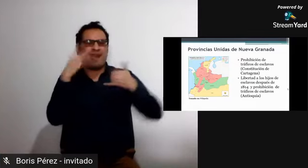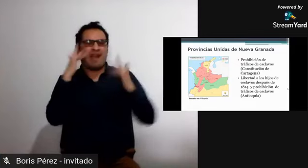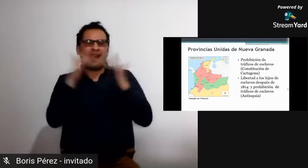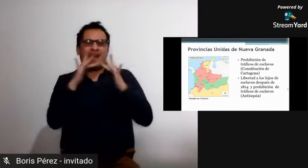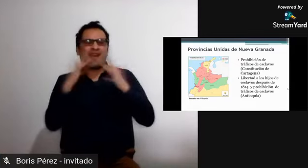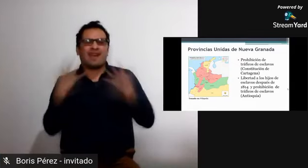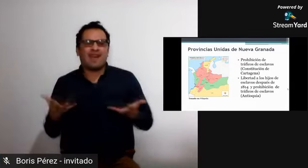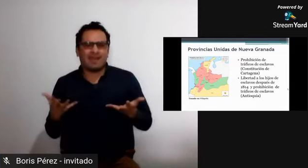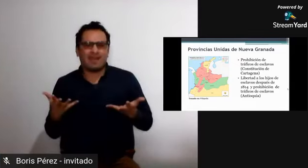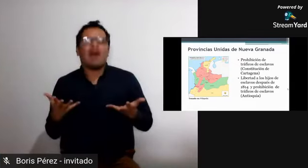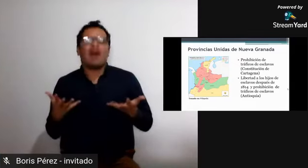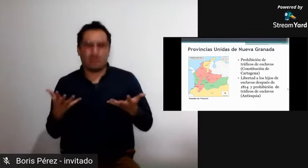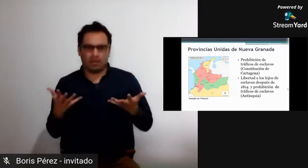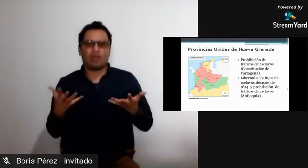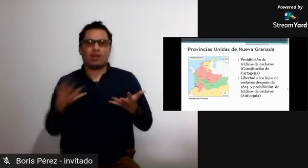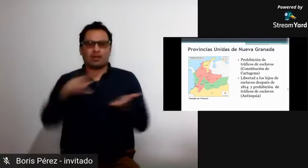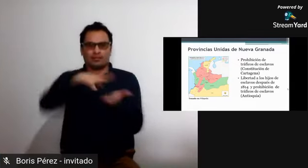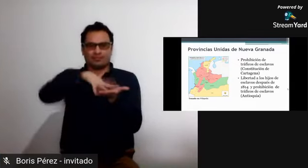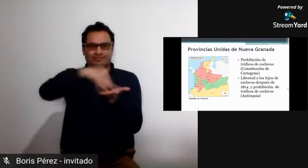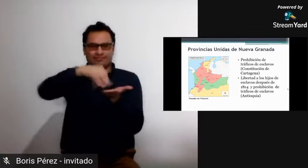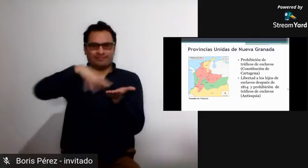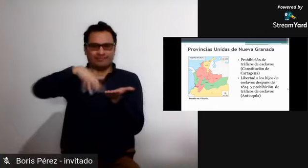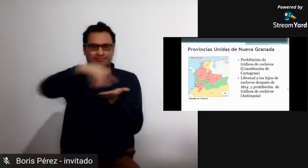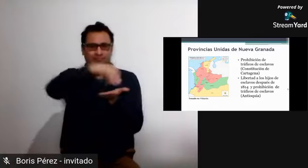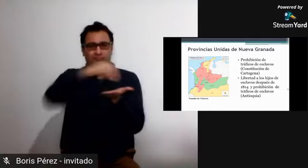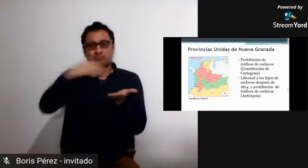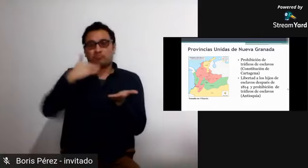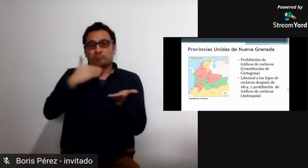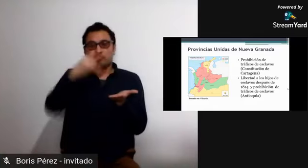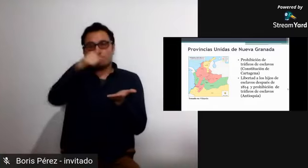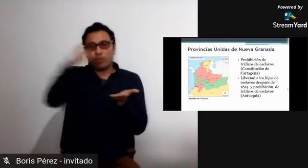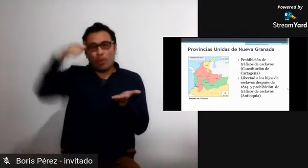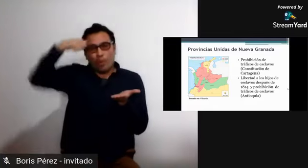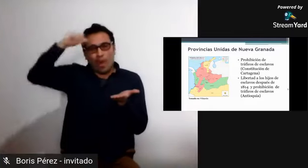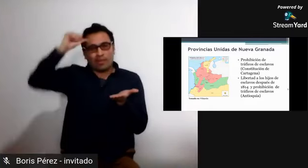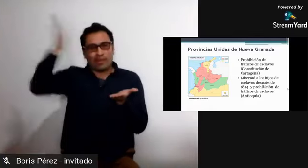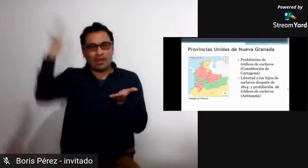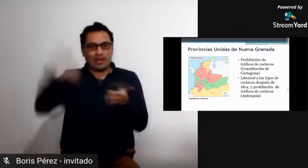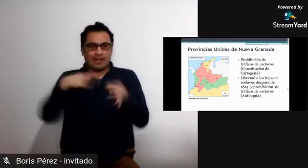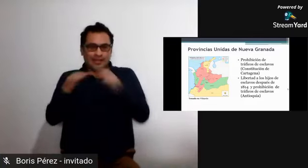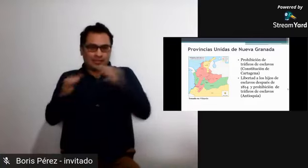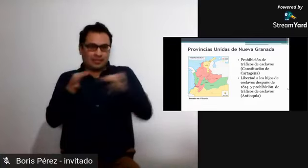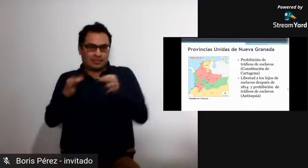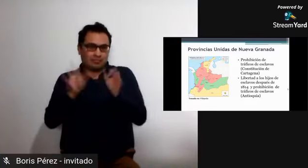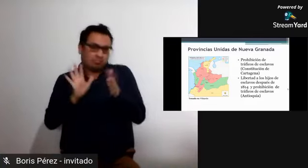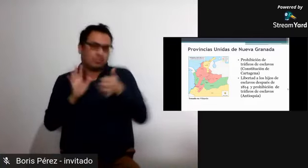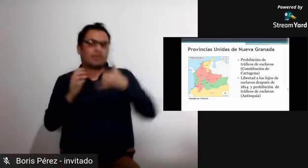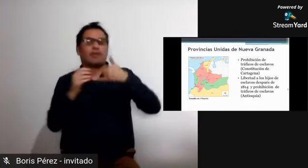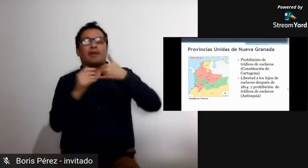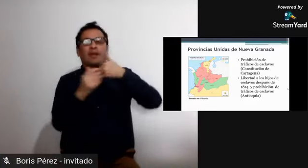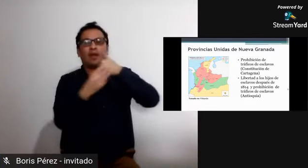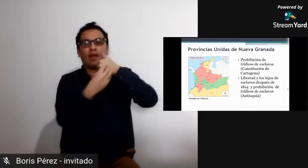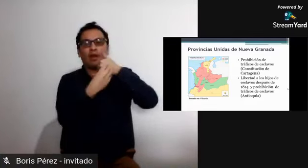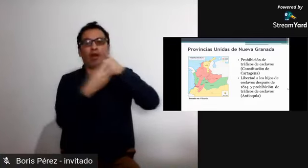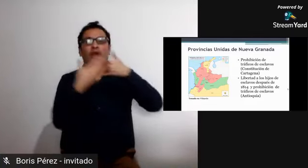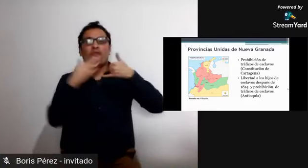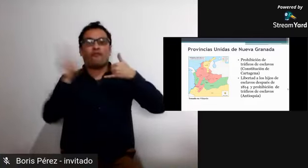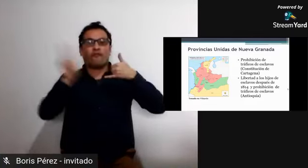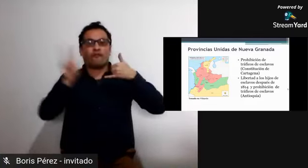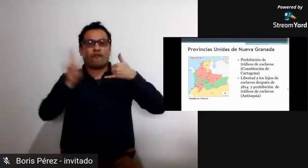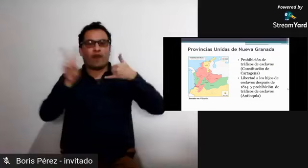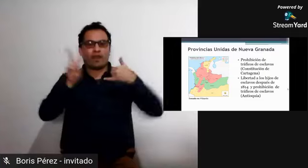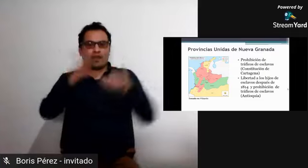tres de ellas. Una, que es la que está sombreada de color rojo, que es donde encontramos, no sé si ustedes se